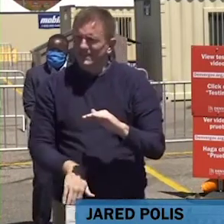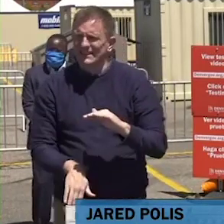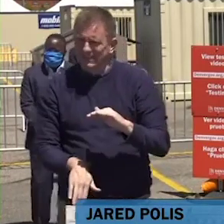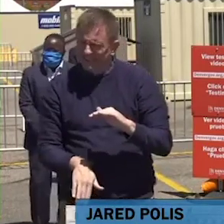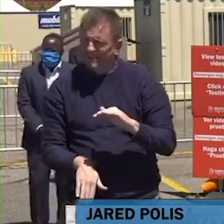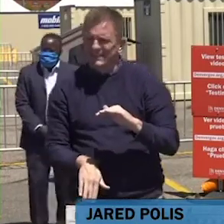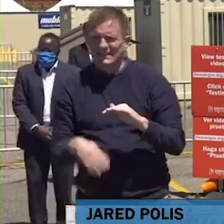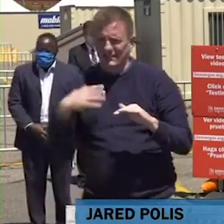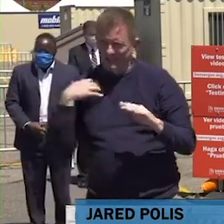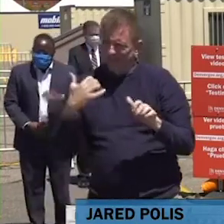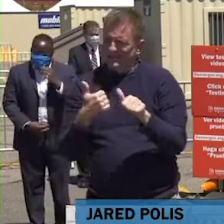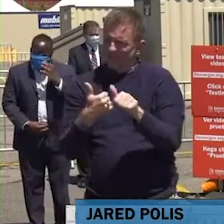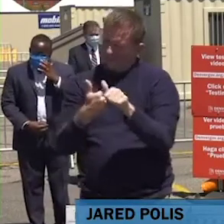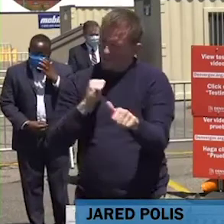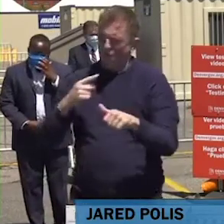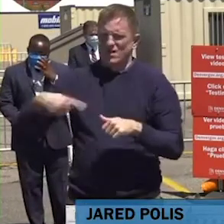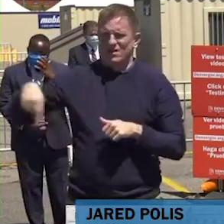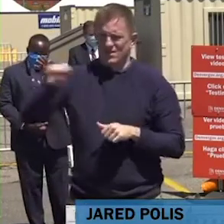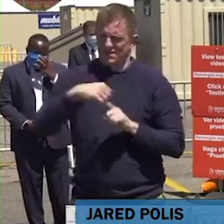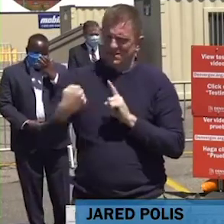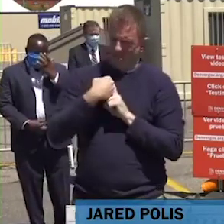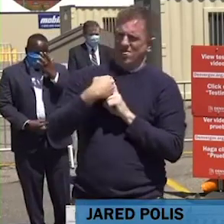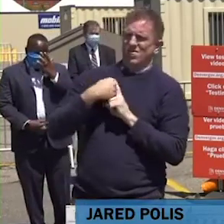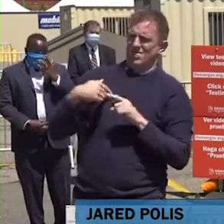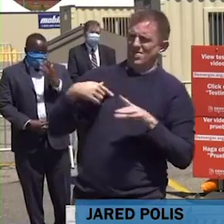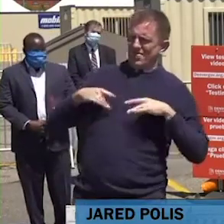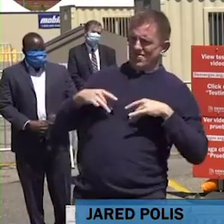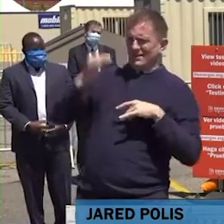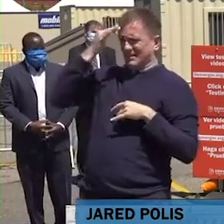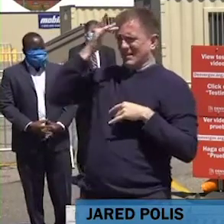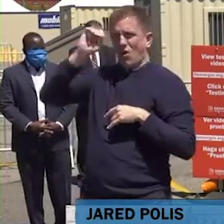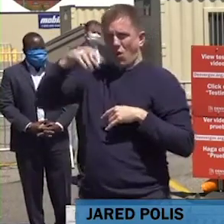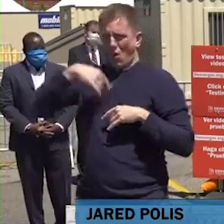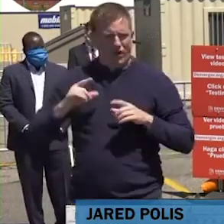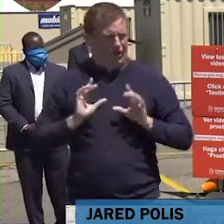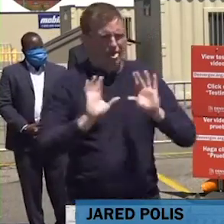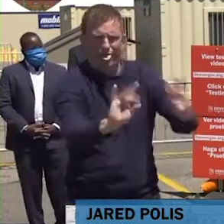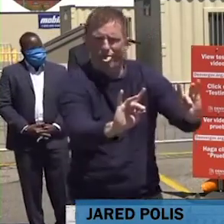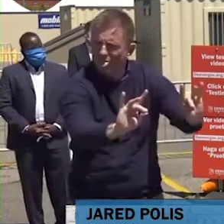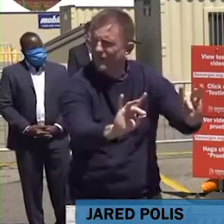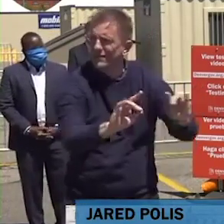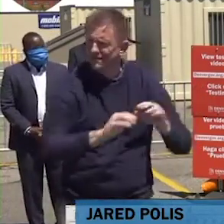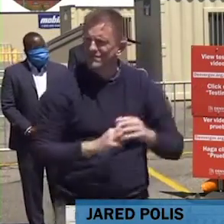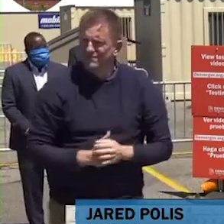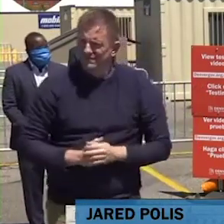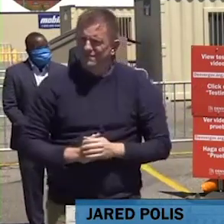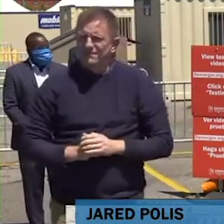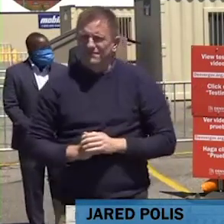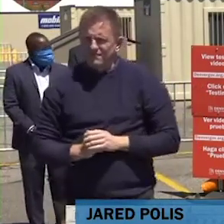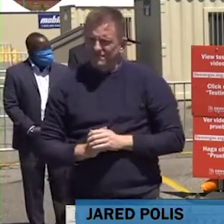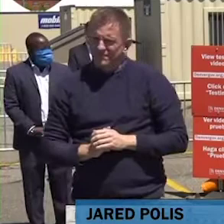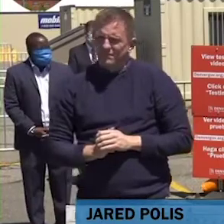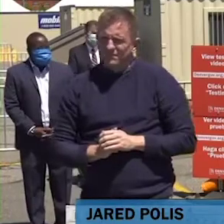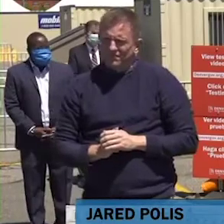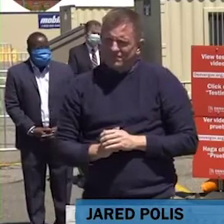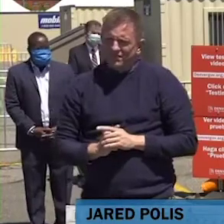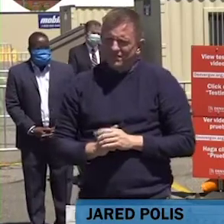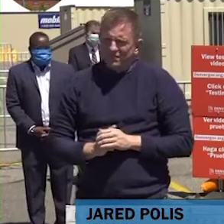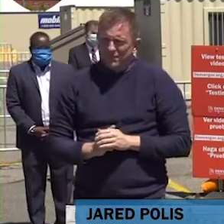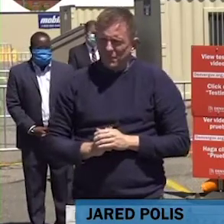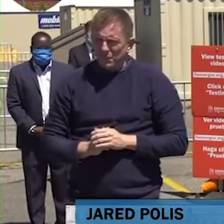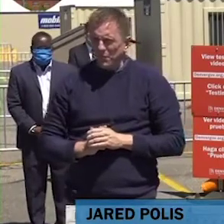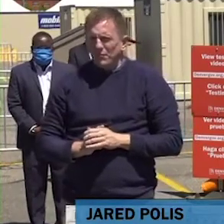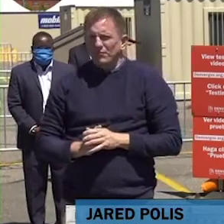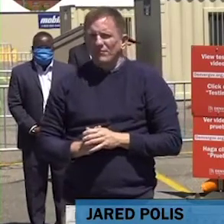exitoso que hemos hecho. También estoy muy emocionado el día de hoy. Formalmente anunciamos algo que ya habíamos mencionado a un